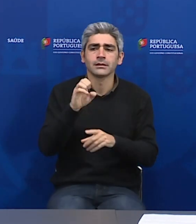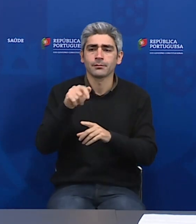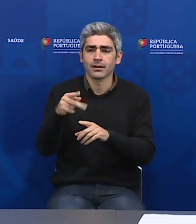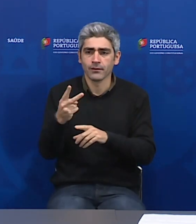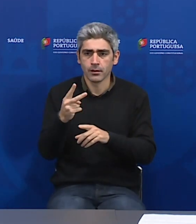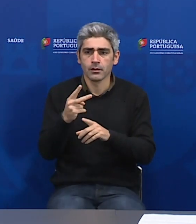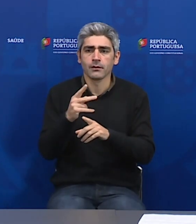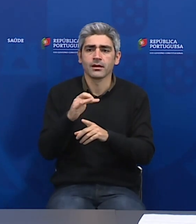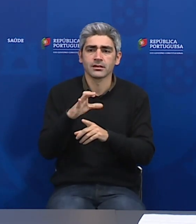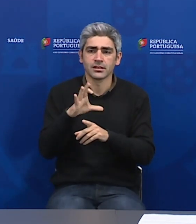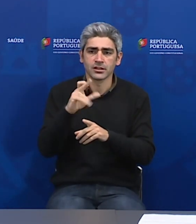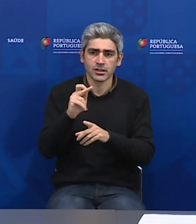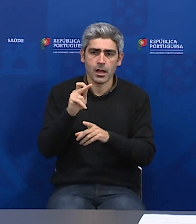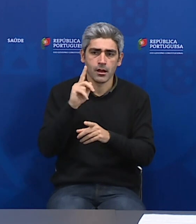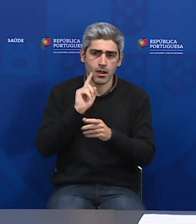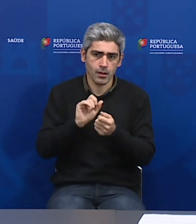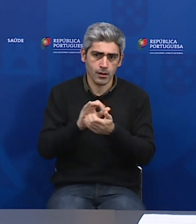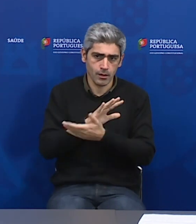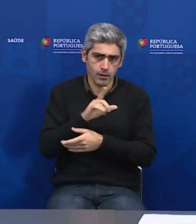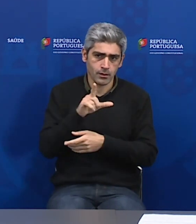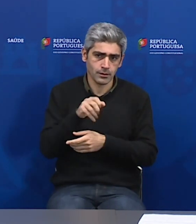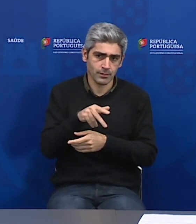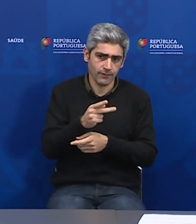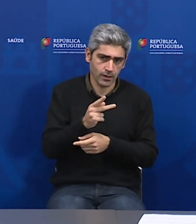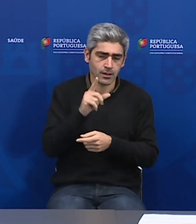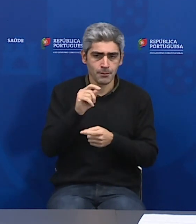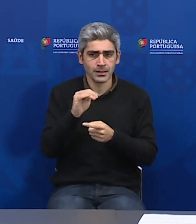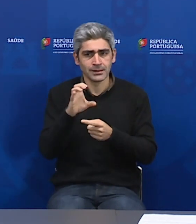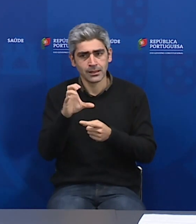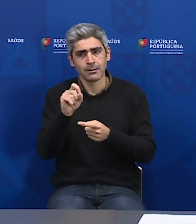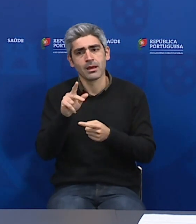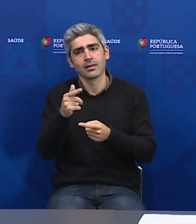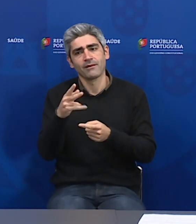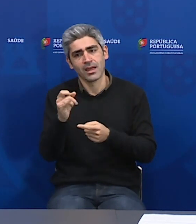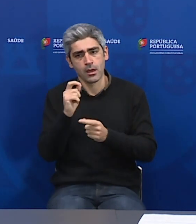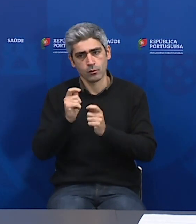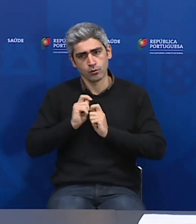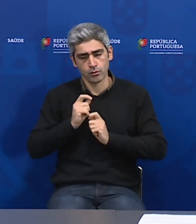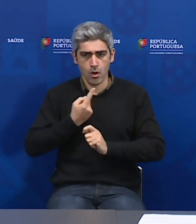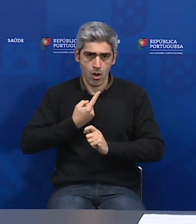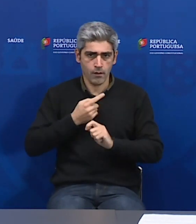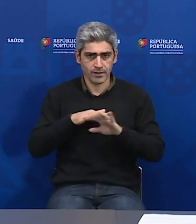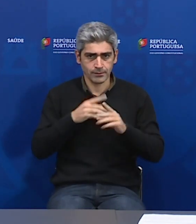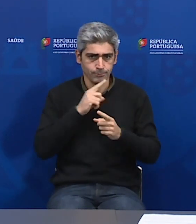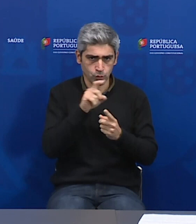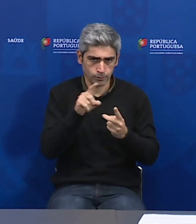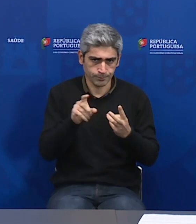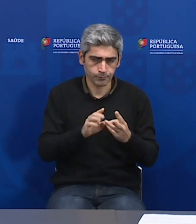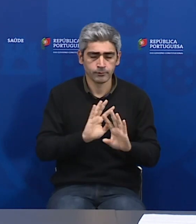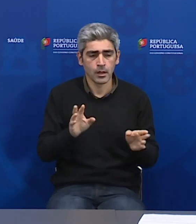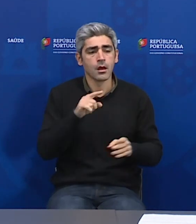Francisco Agnesio, jornalista da CMPV, ao serviço também da SIC e da TVI. Se não existe esse